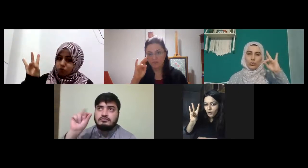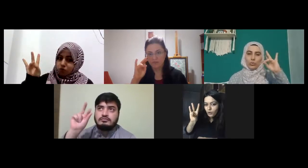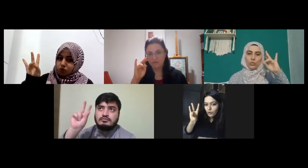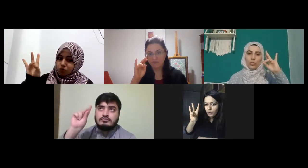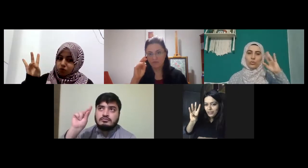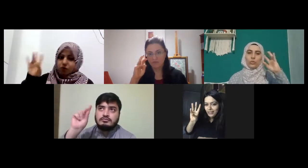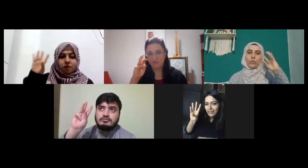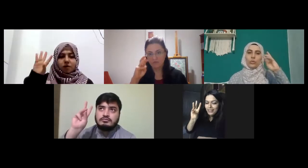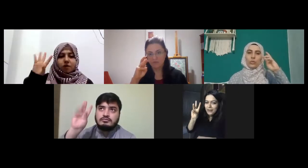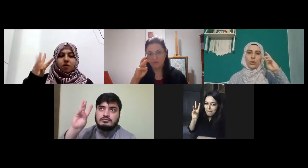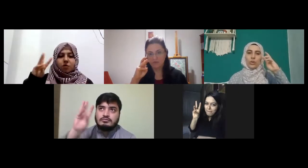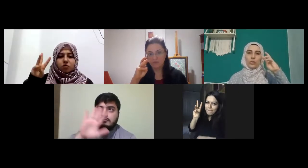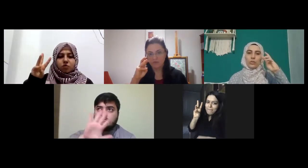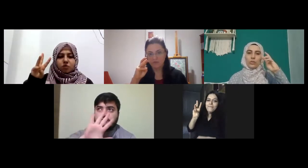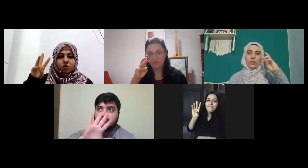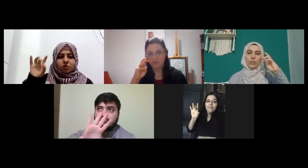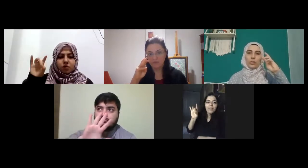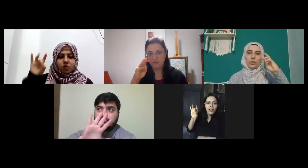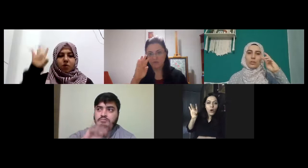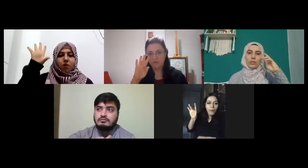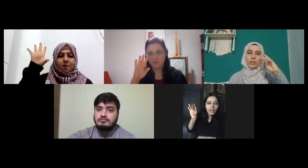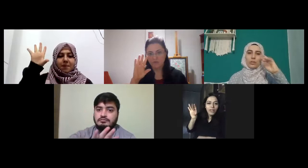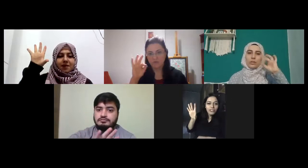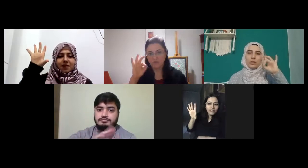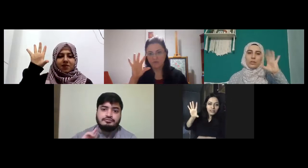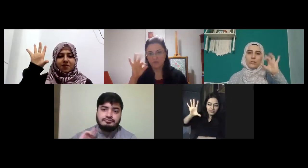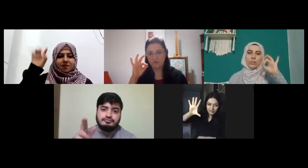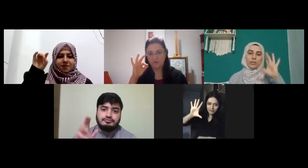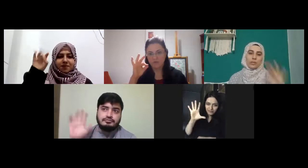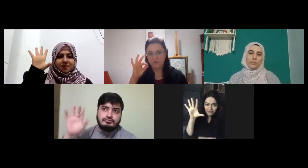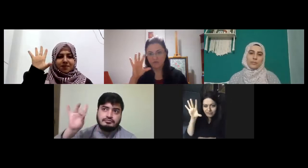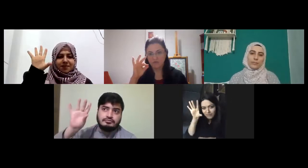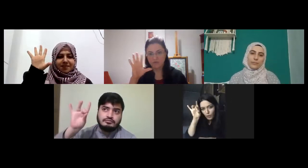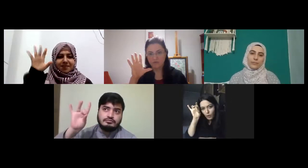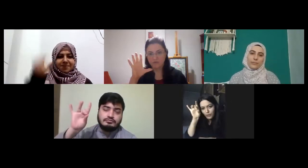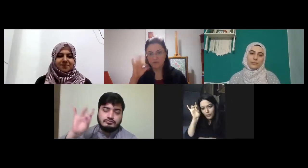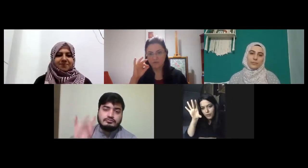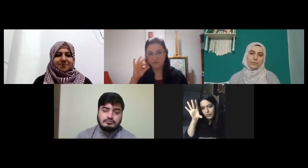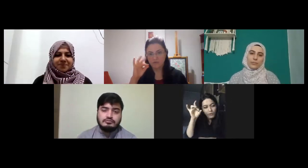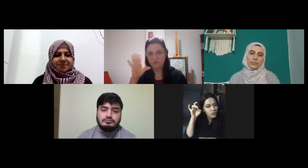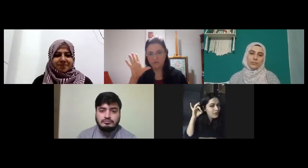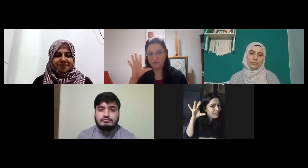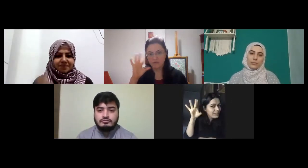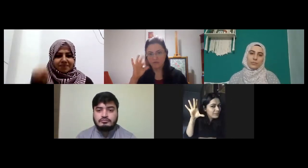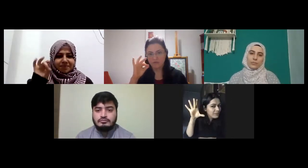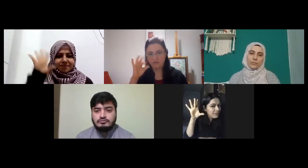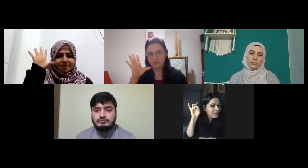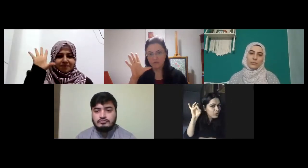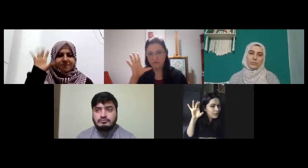on on beş on beş on beş yüzük parmağı şöyle tık iki kere şöyle bir